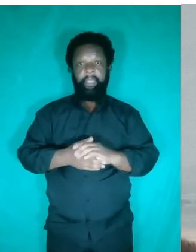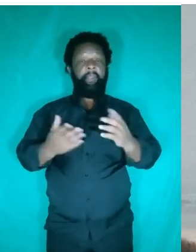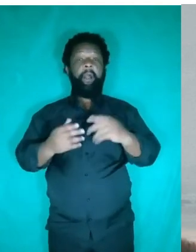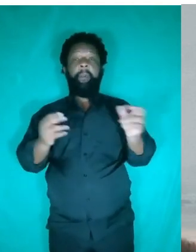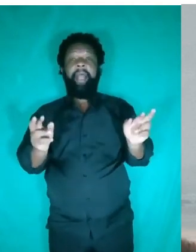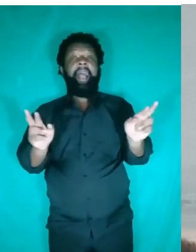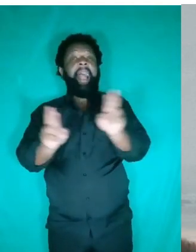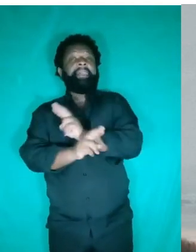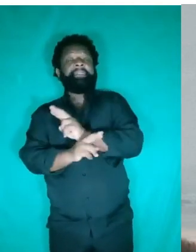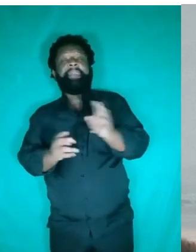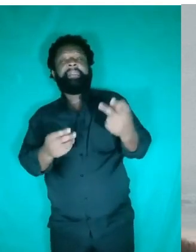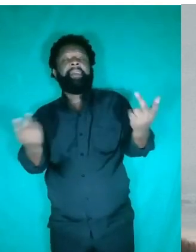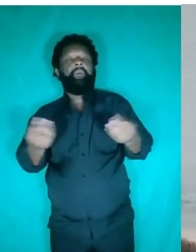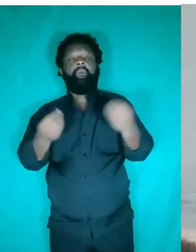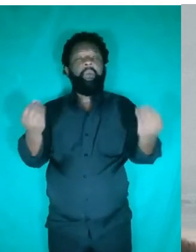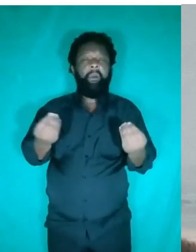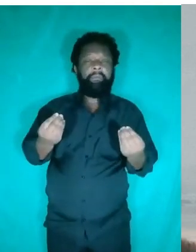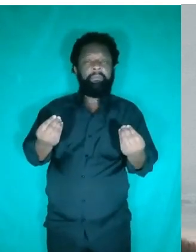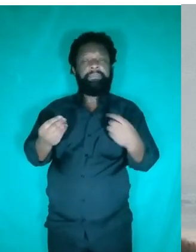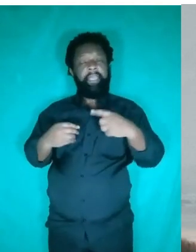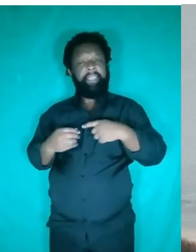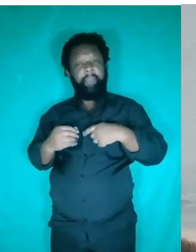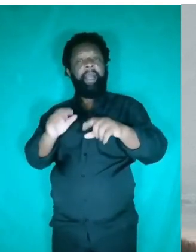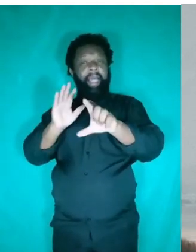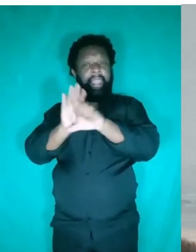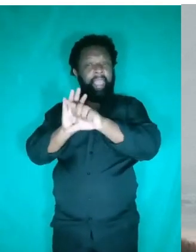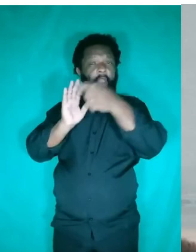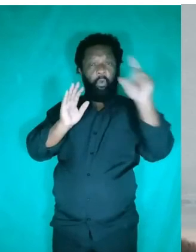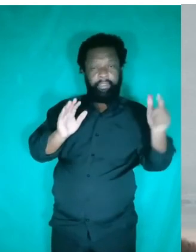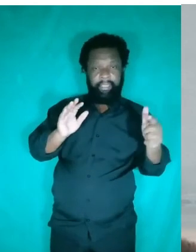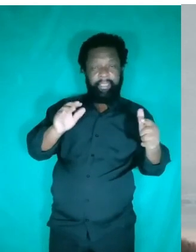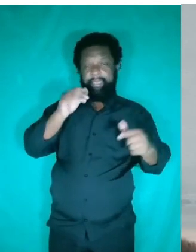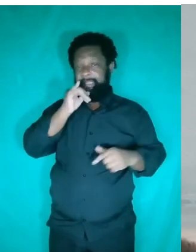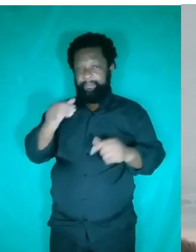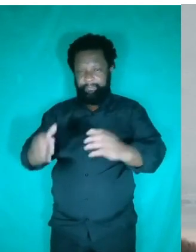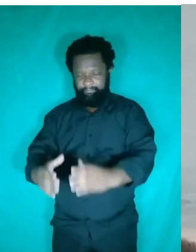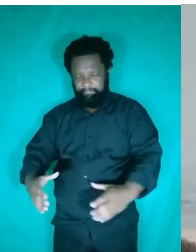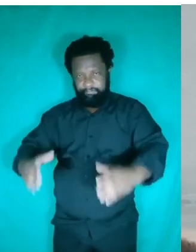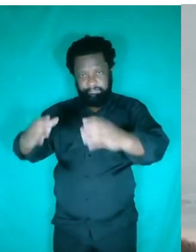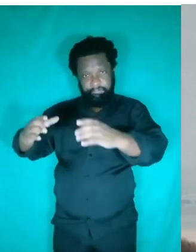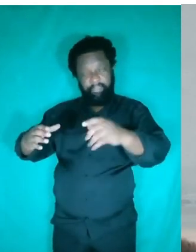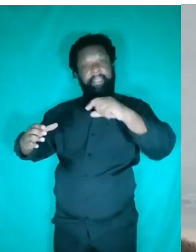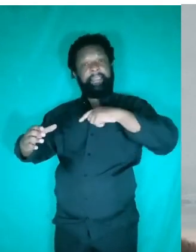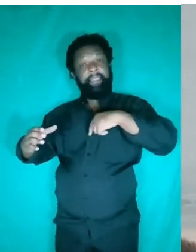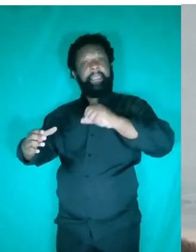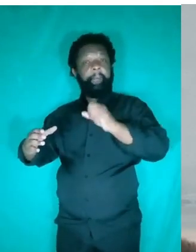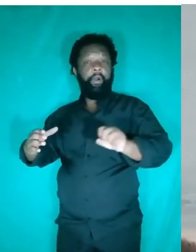razão de existir o empuxo era explicada pela lei de Steve. Aqui você tem um recipiente no qual nós podemos explorar